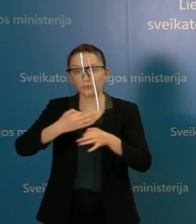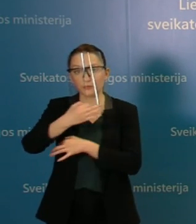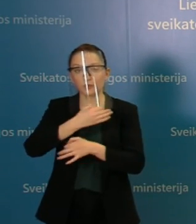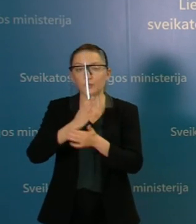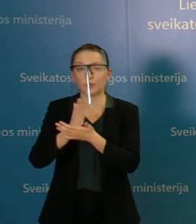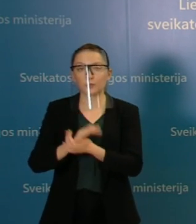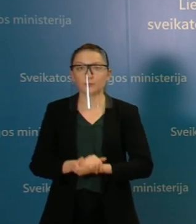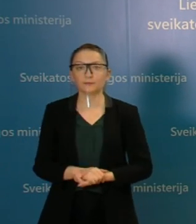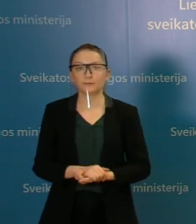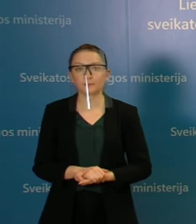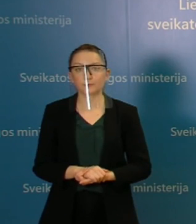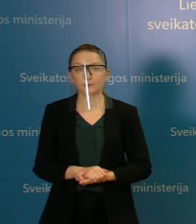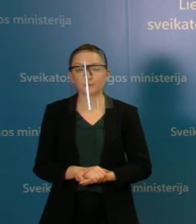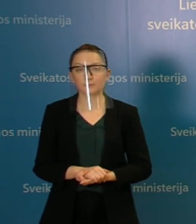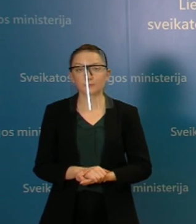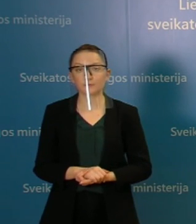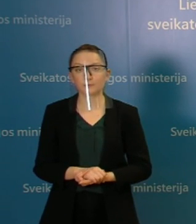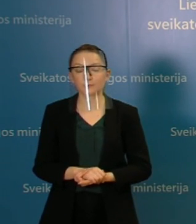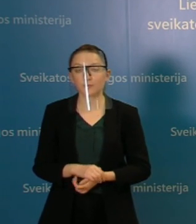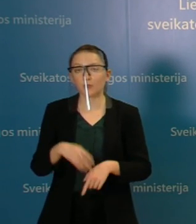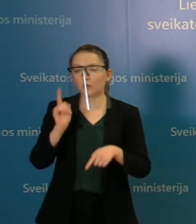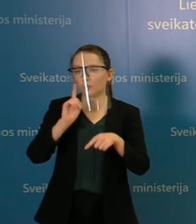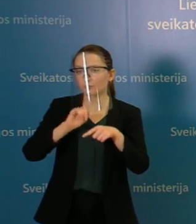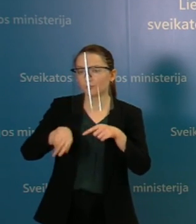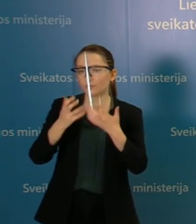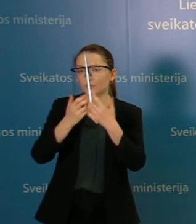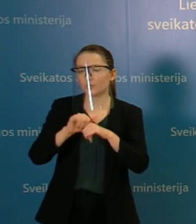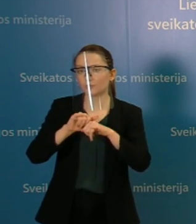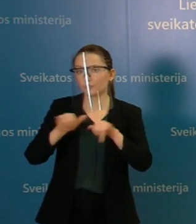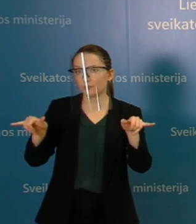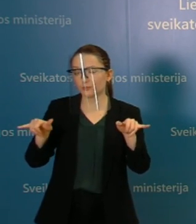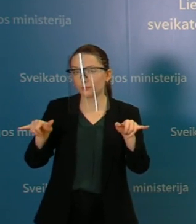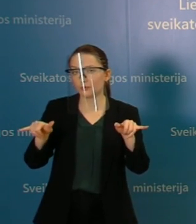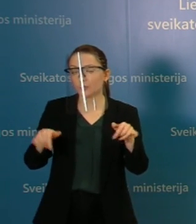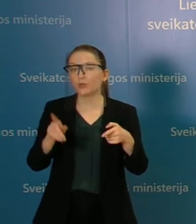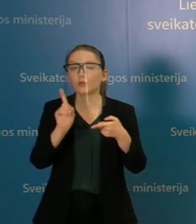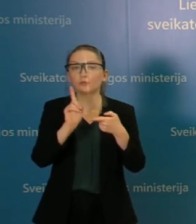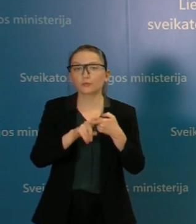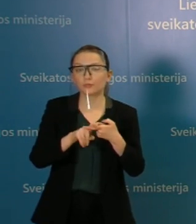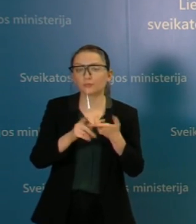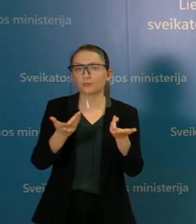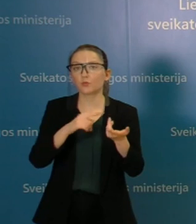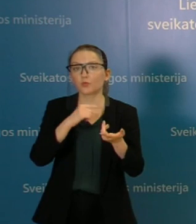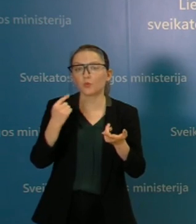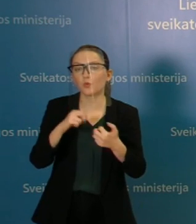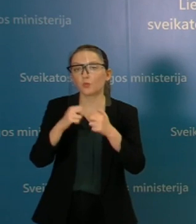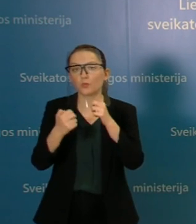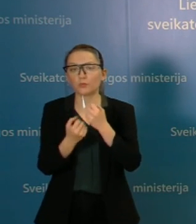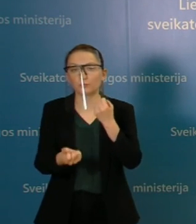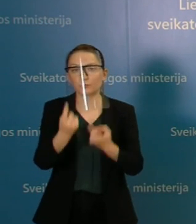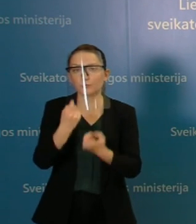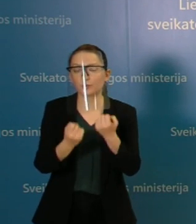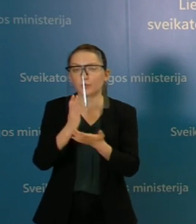Tai taip greitai augantis atveju skaičius, jisai žinoma, kad sukelia daugybę problemų